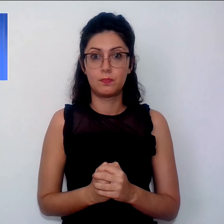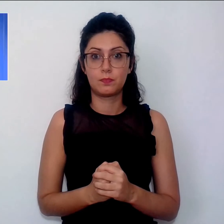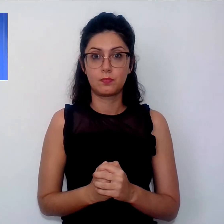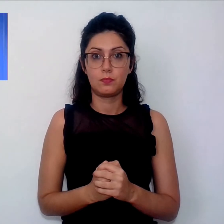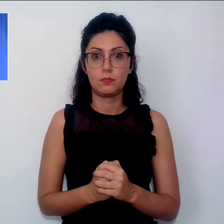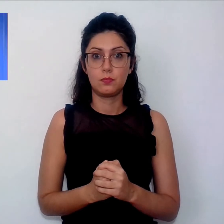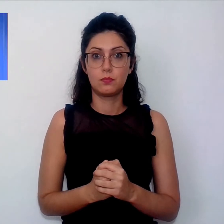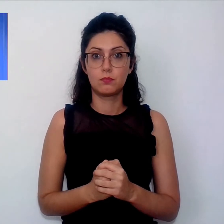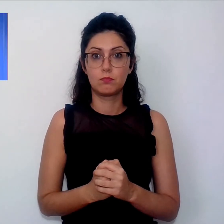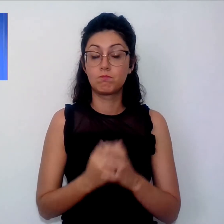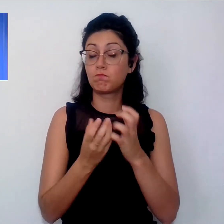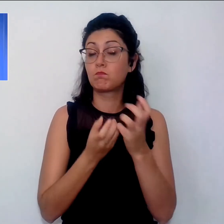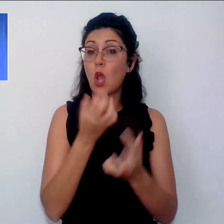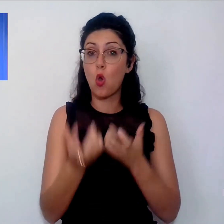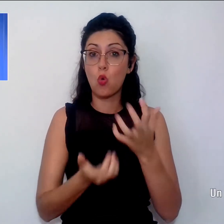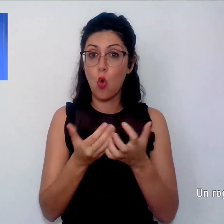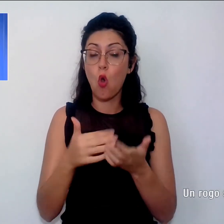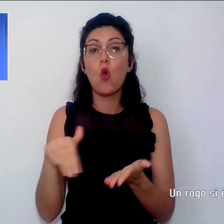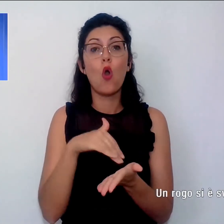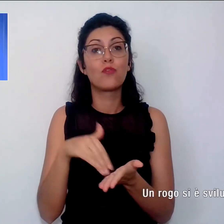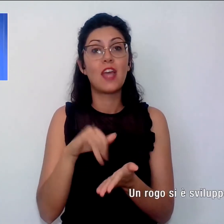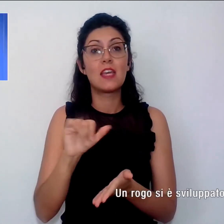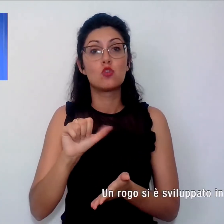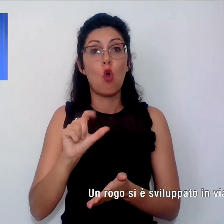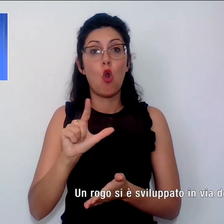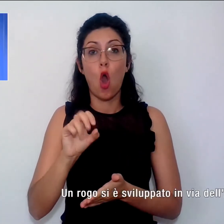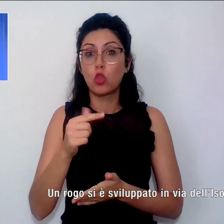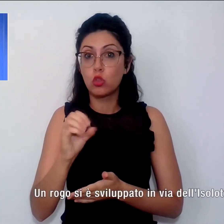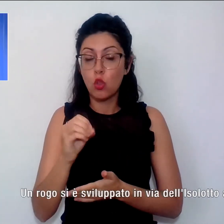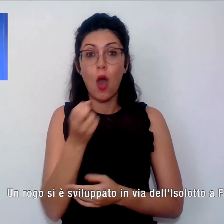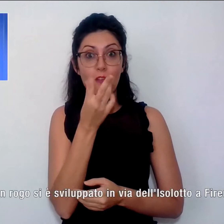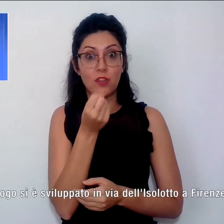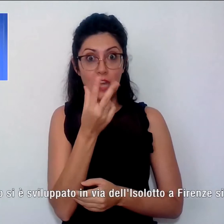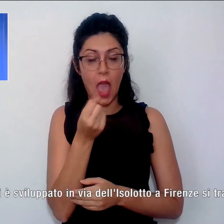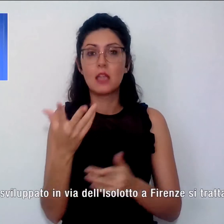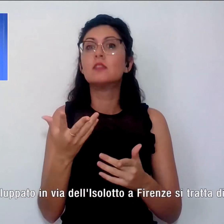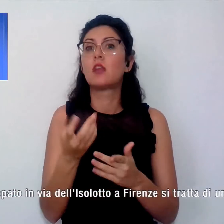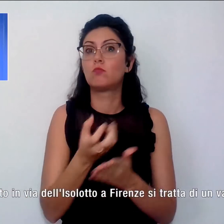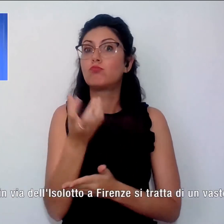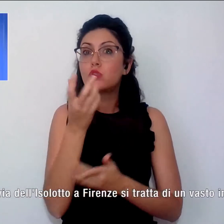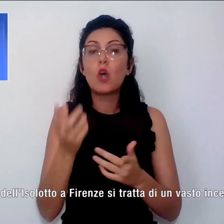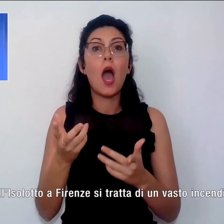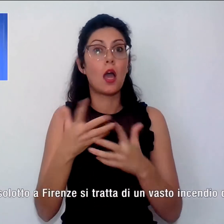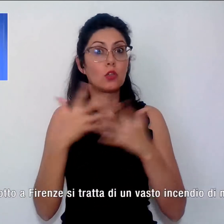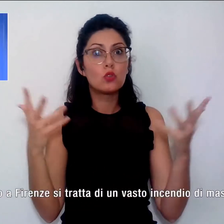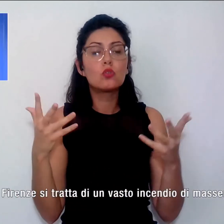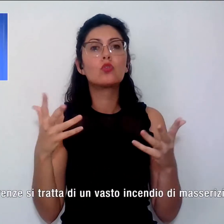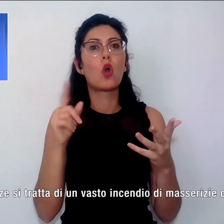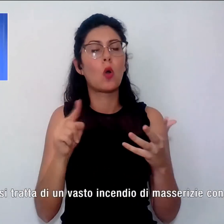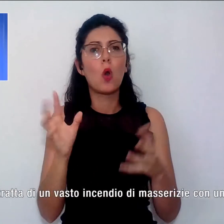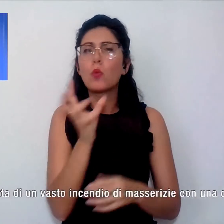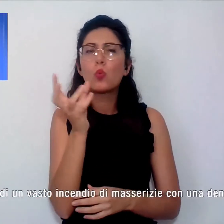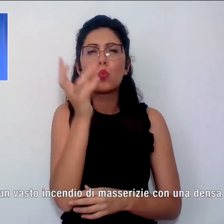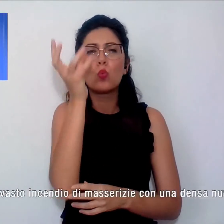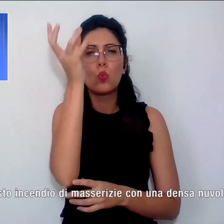È un rogo che si sviluppato in via dell'isolotto a Firenze. Si tratta di un vasto incendio di masserizie con una densa nuvola di fumo che si